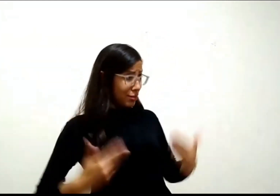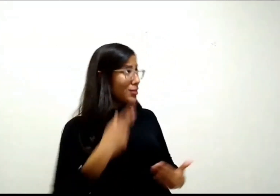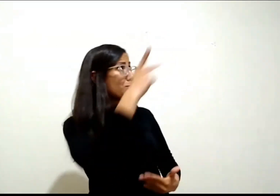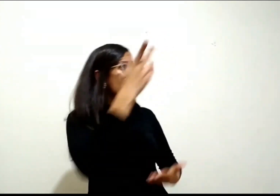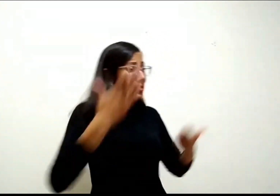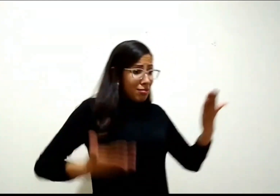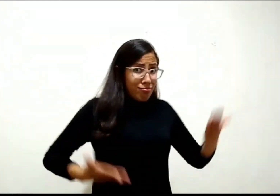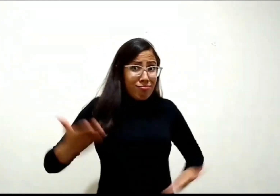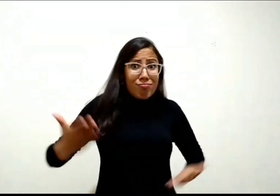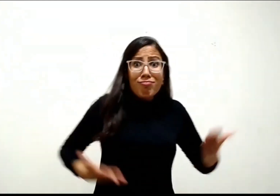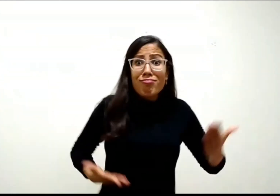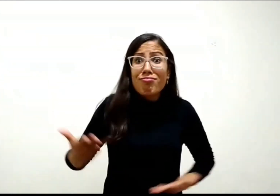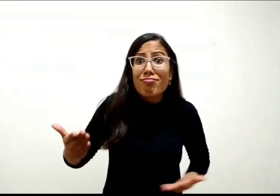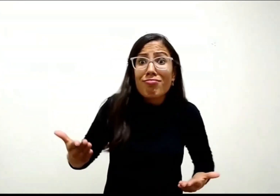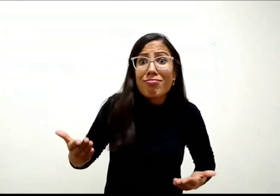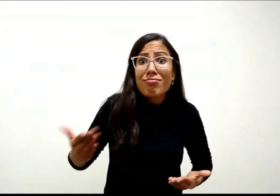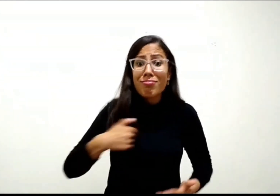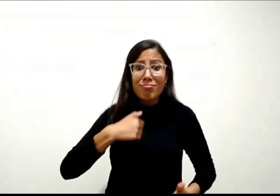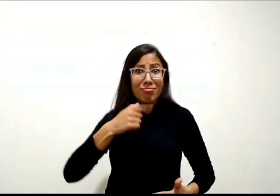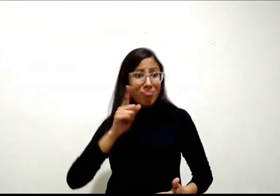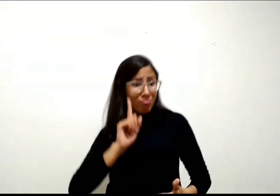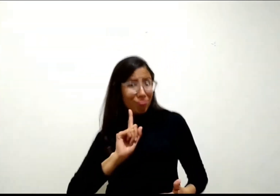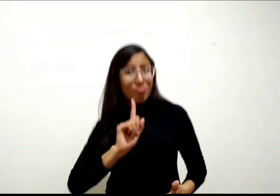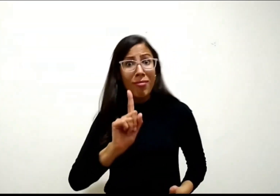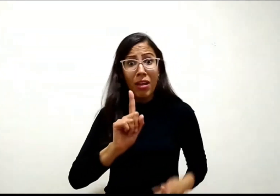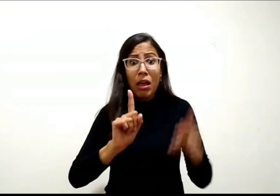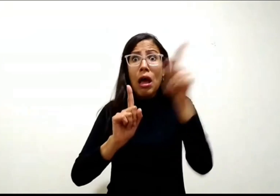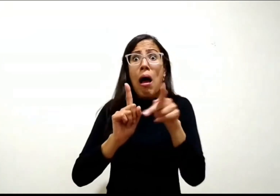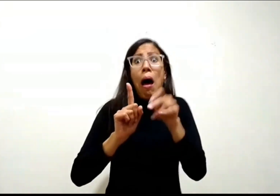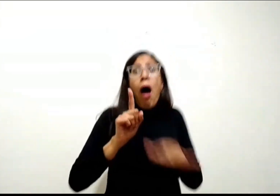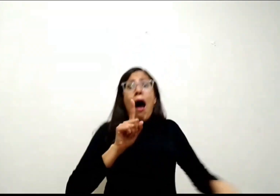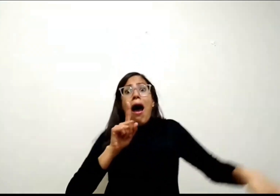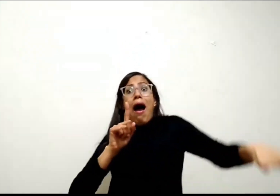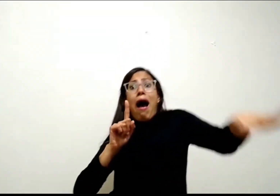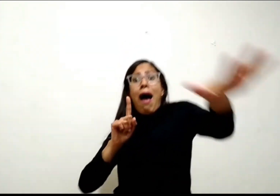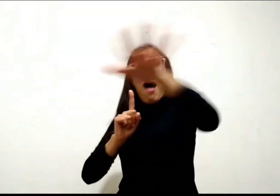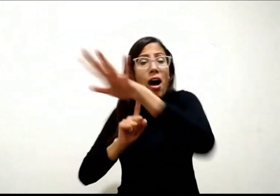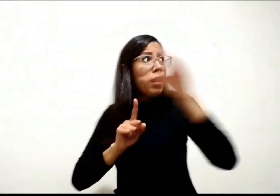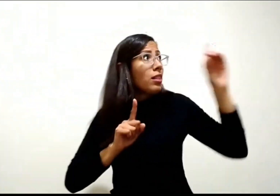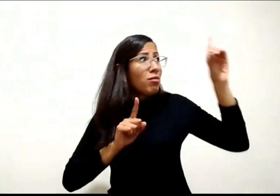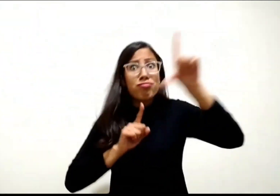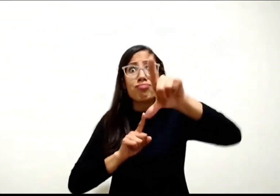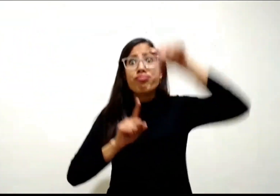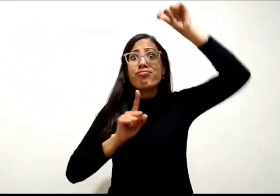Além disso, teu servo está no meio do teu povo eleito.